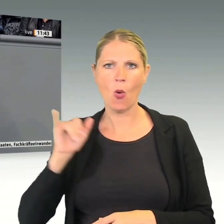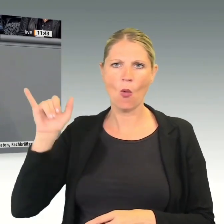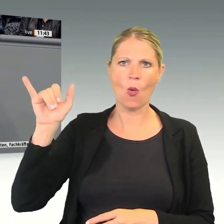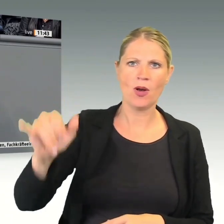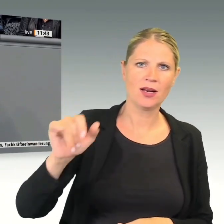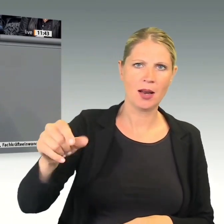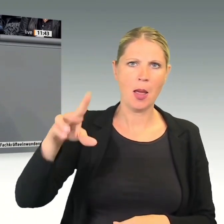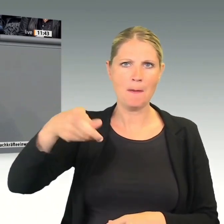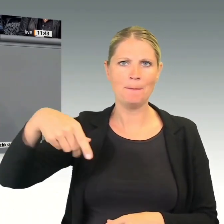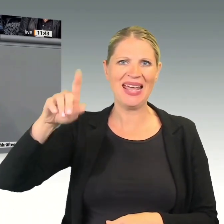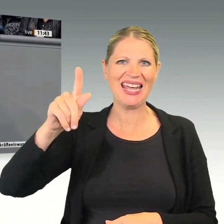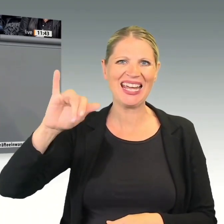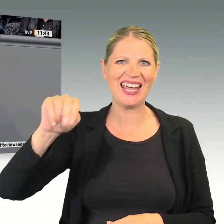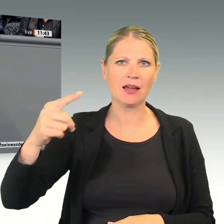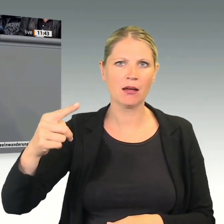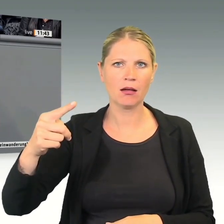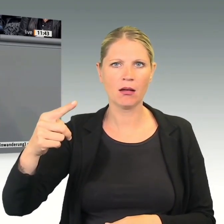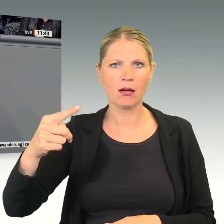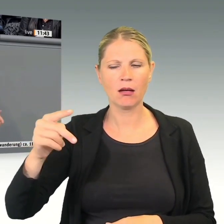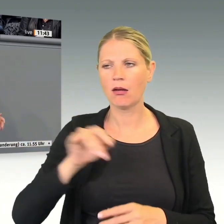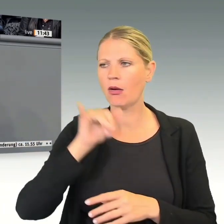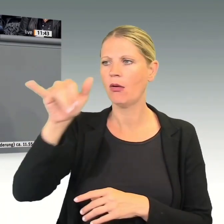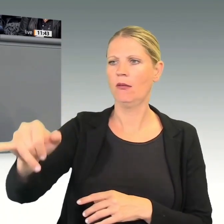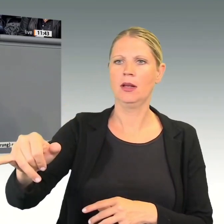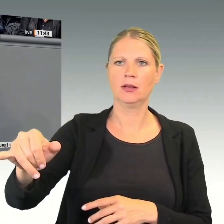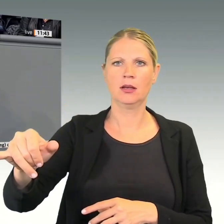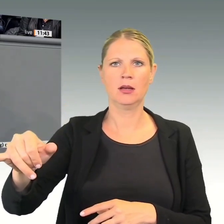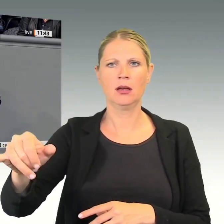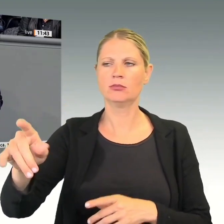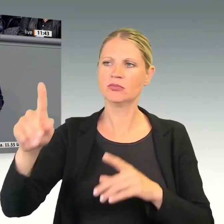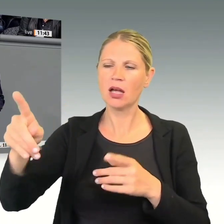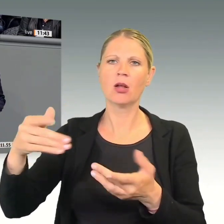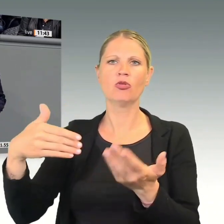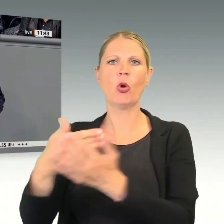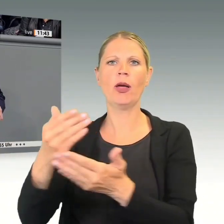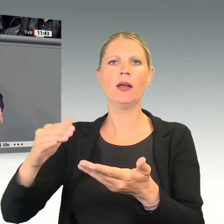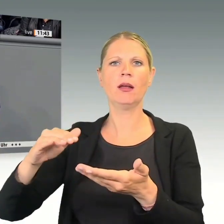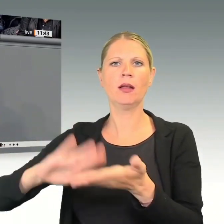muss man doch aufwachen und nicht hier erklären, wir brauchen noch ein bisschen mehr Zeit, liebe Kolleginnen und Kollegen.